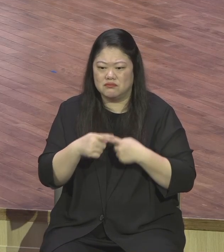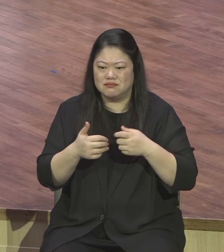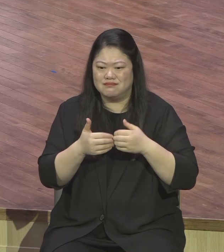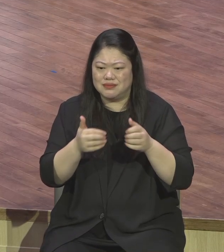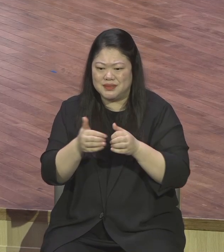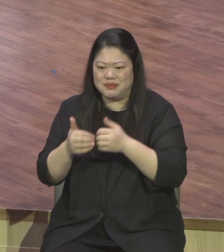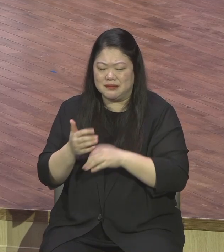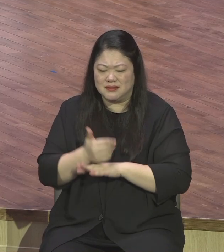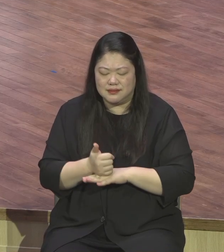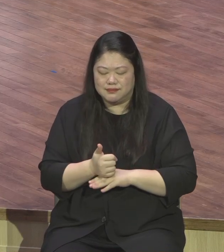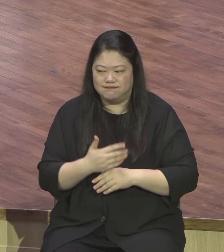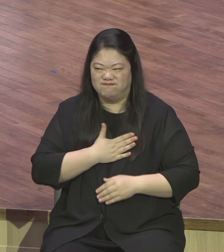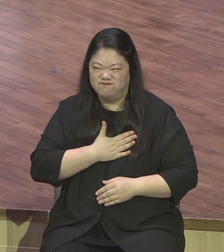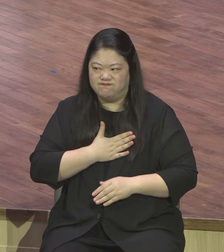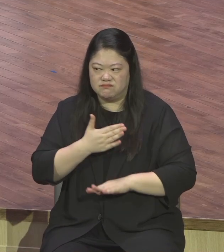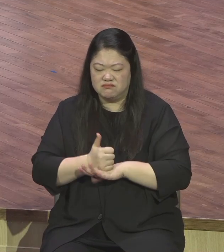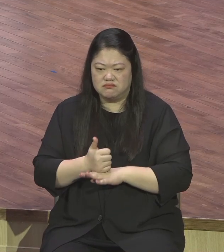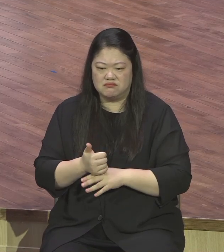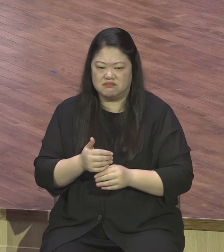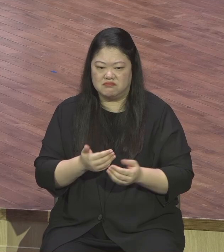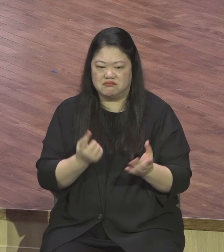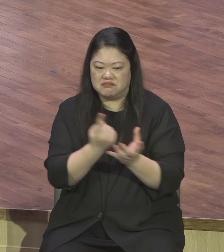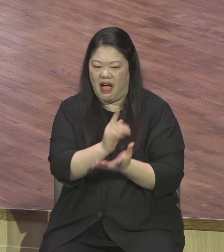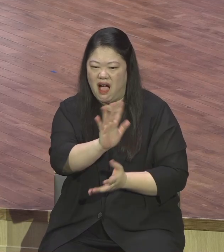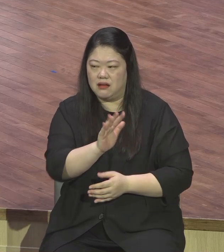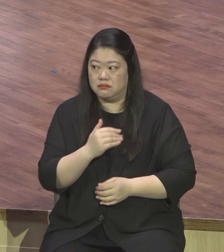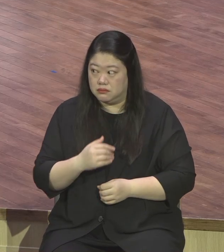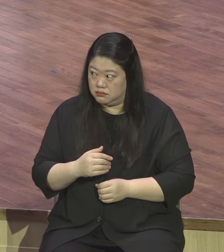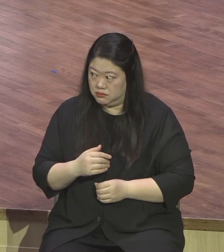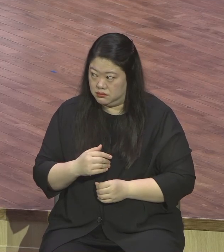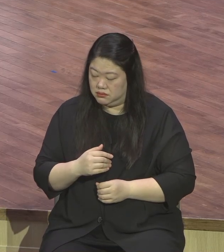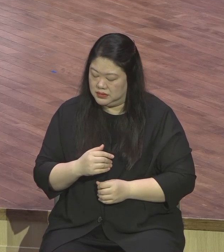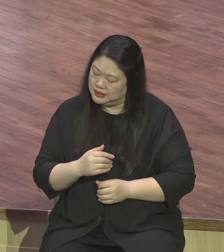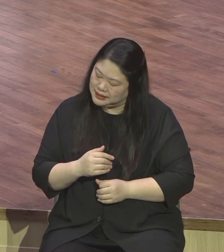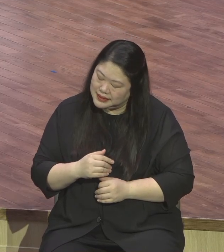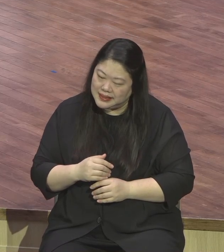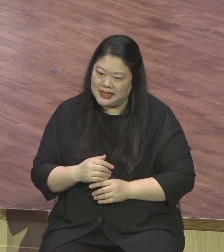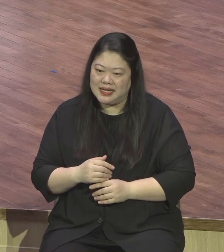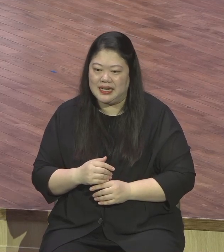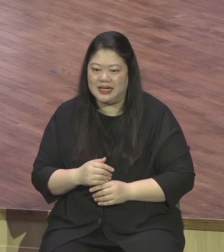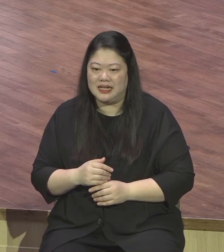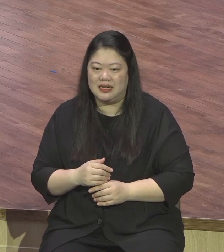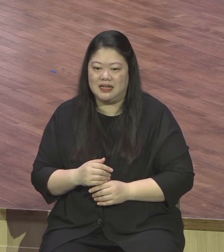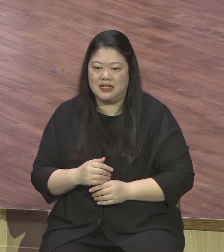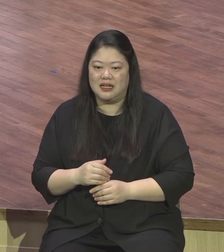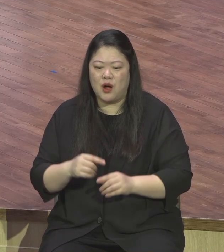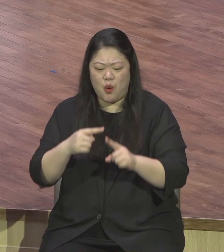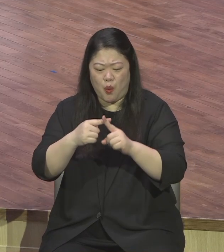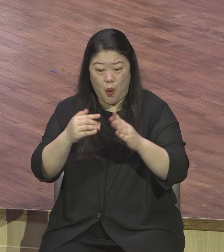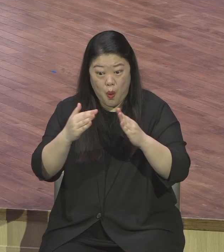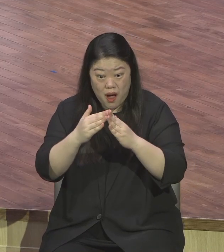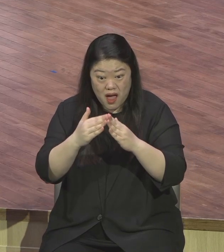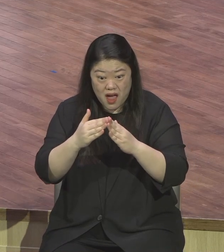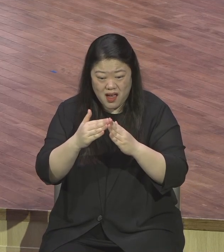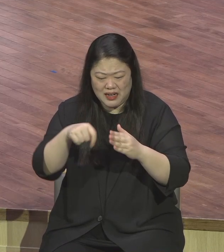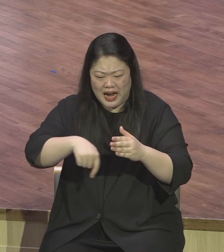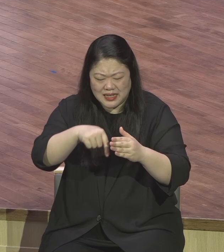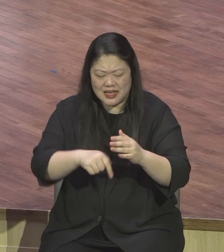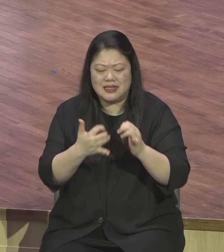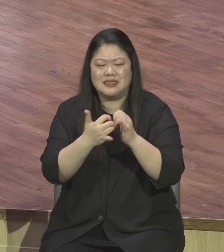연약한 사람 많습니다 다 다릅니다 분위기가 근데 거기서 여러분 한 사람 실족시키면 연장밑에 목에